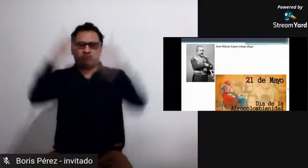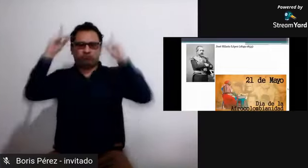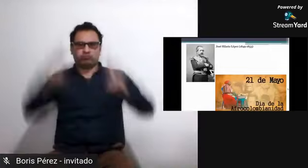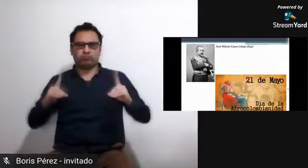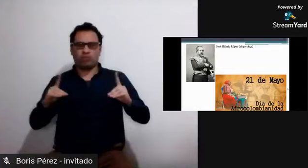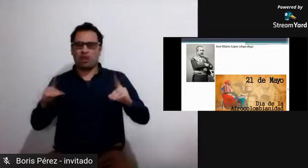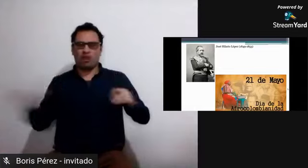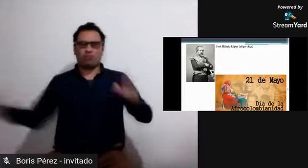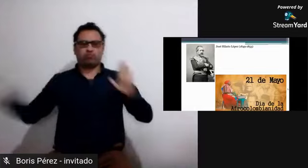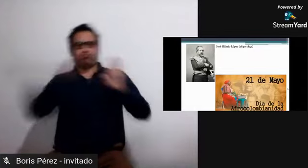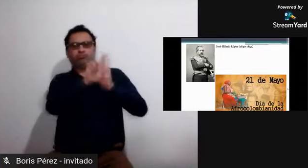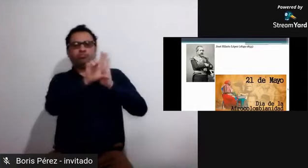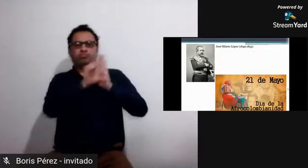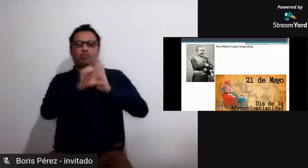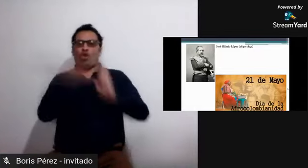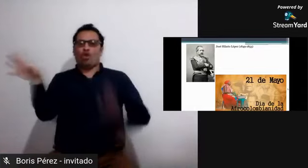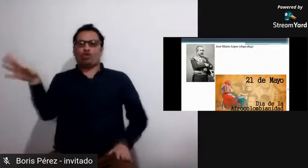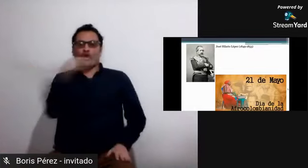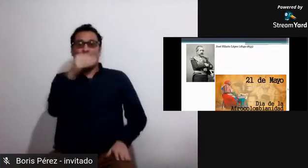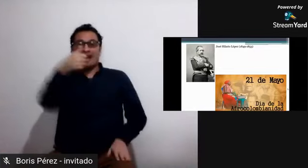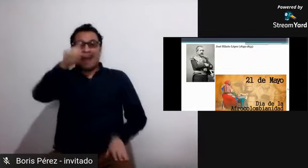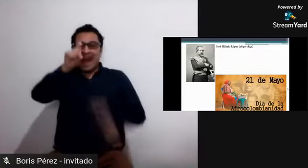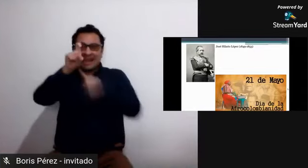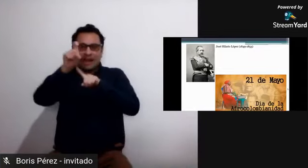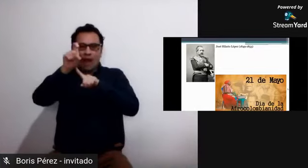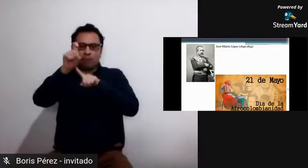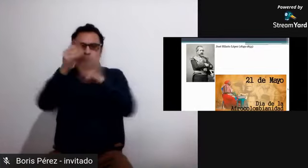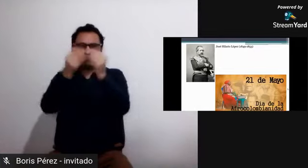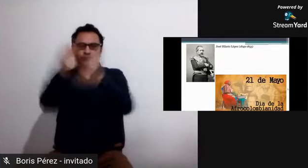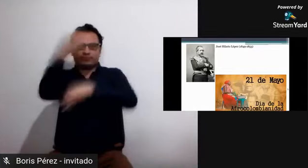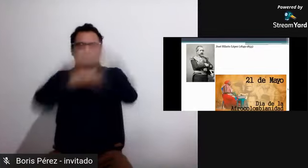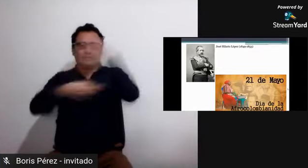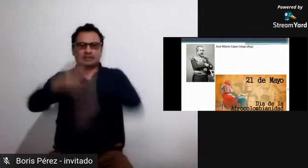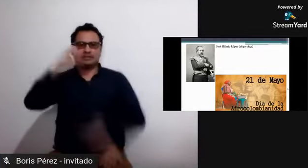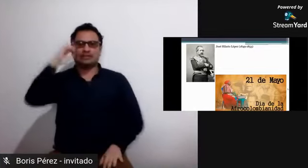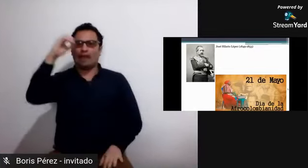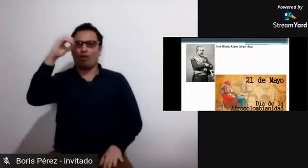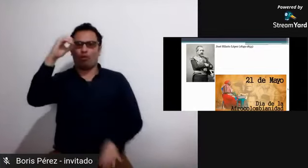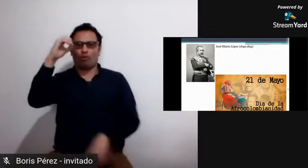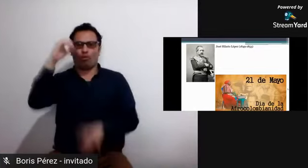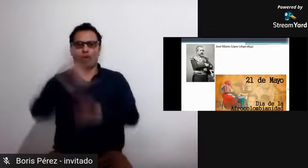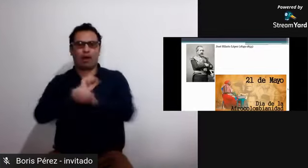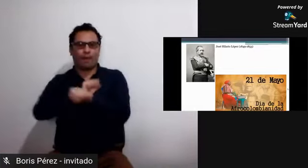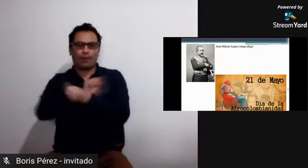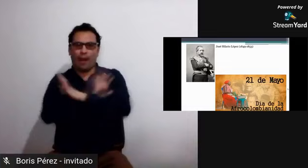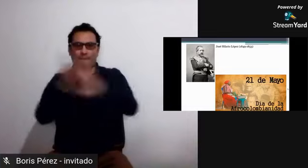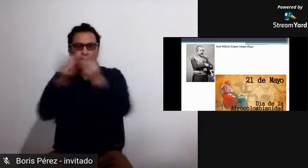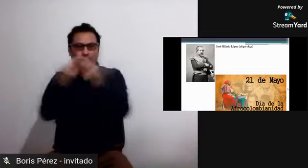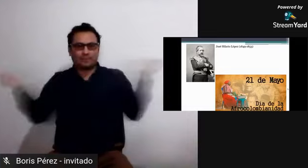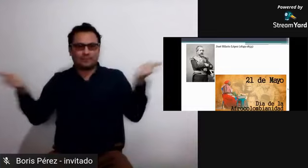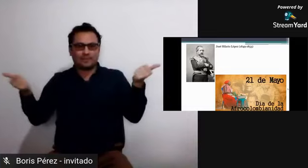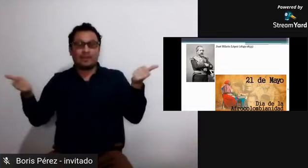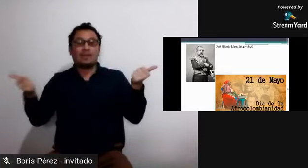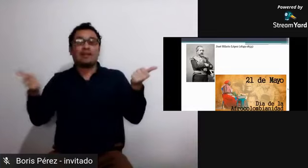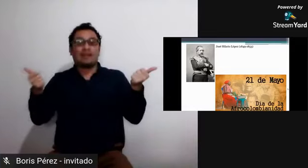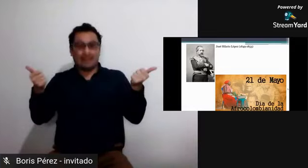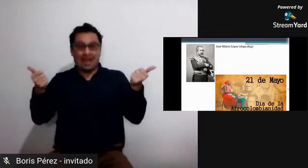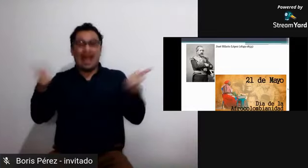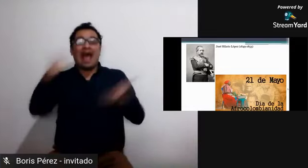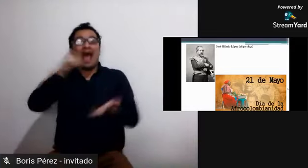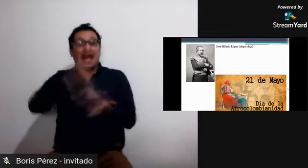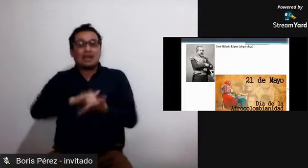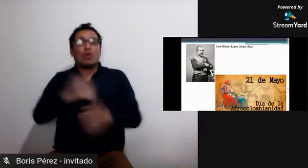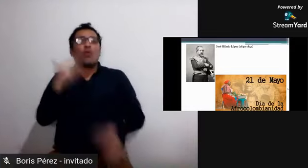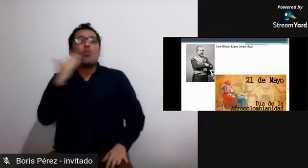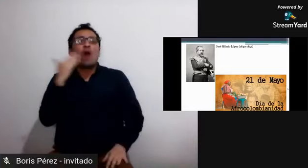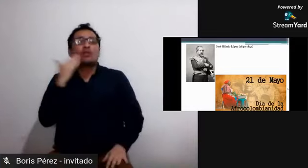entonces de nuestro país, como gobernante supremo presidente, que era el señor José Hilario López, y